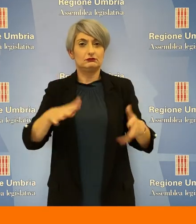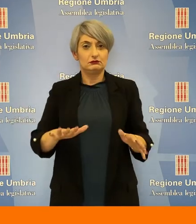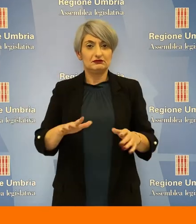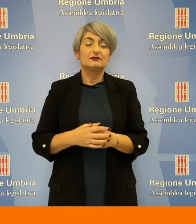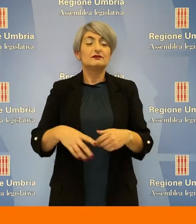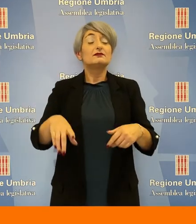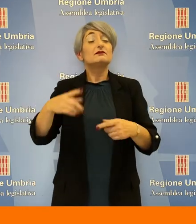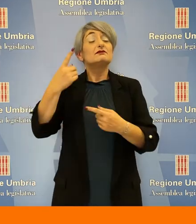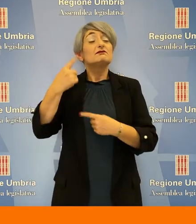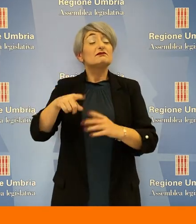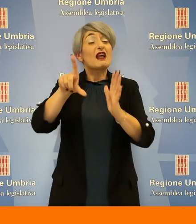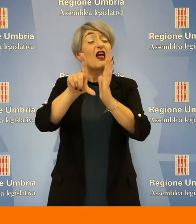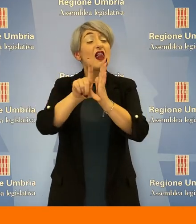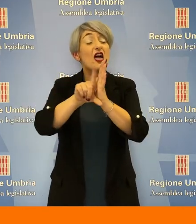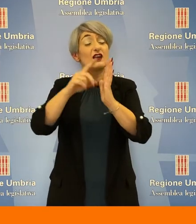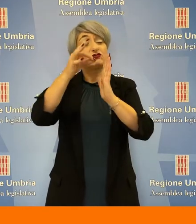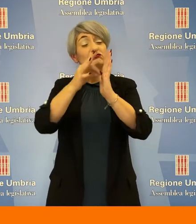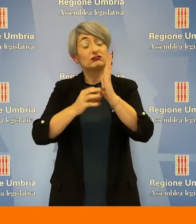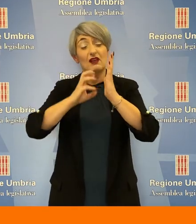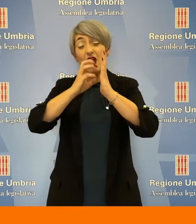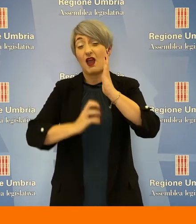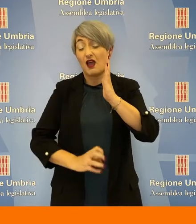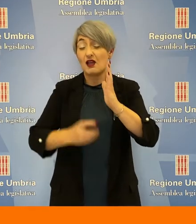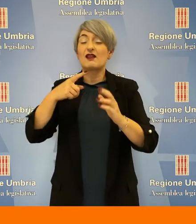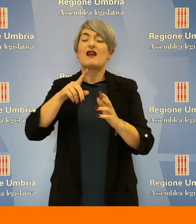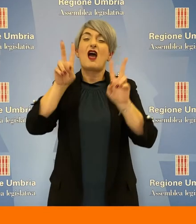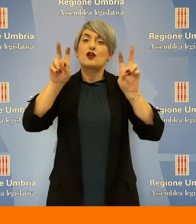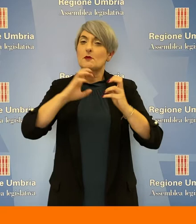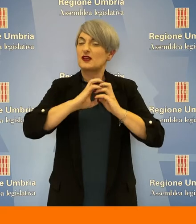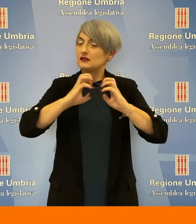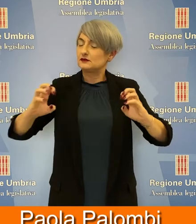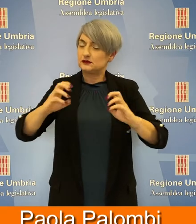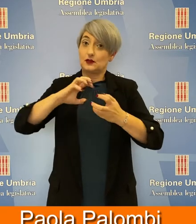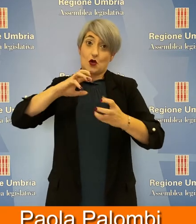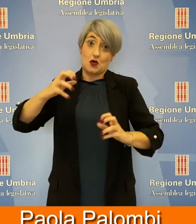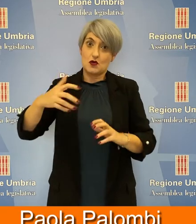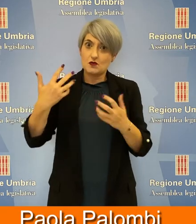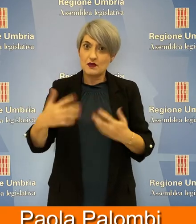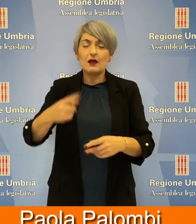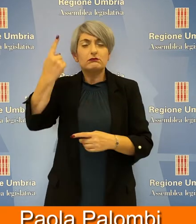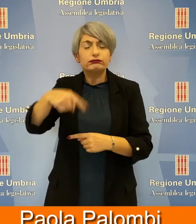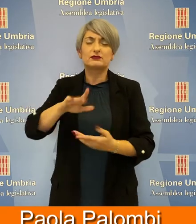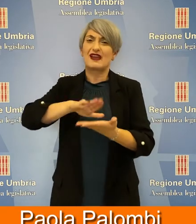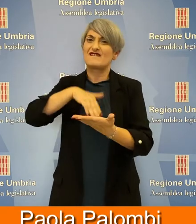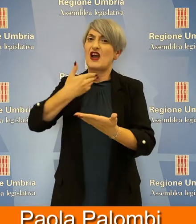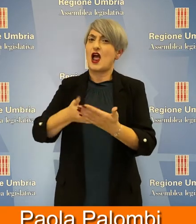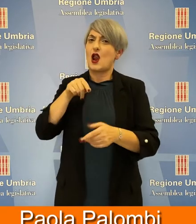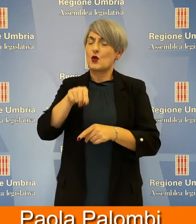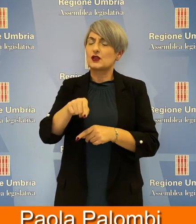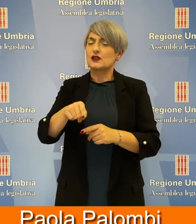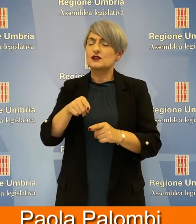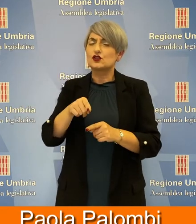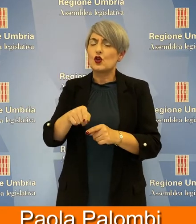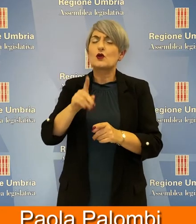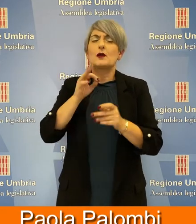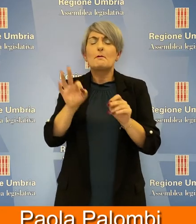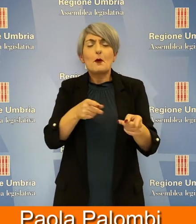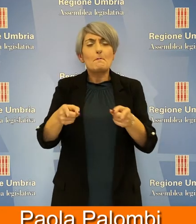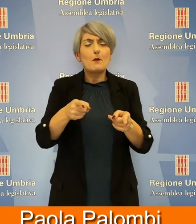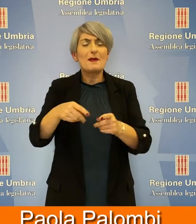Ce ne parla Marco Paganini. Una legge molto articolata in cui gli argomenti trattati sono vari e complessi. Questa